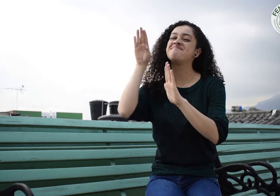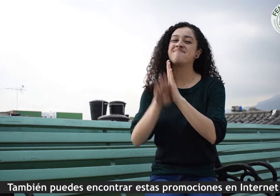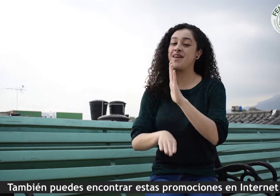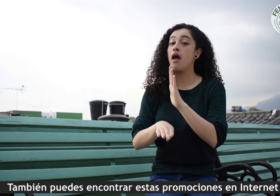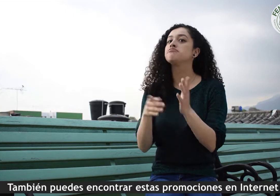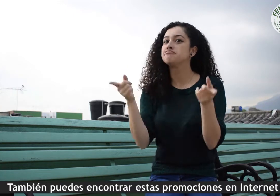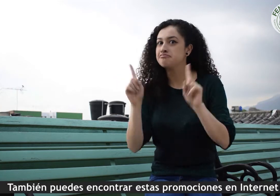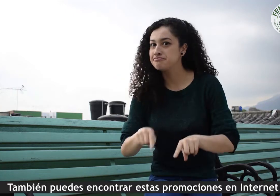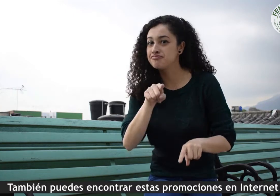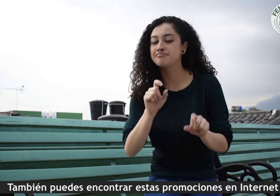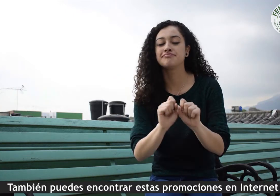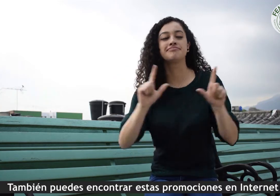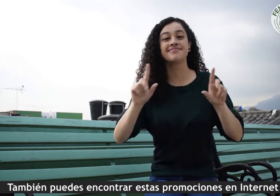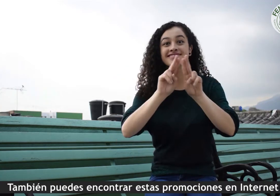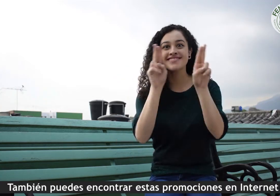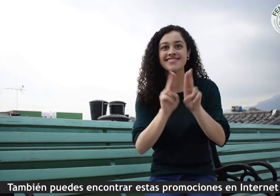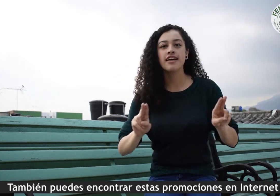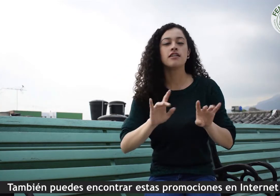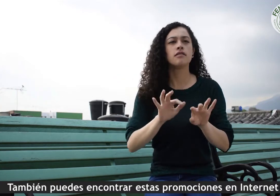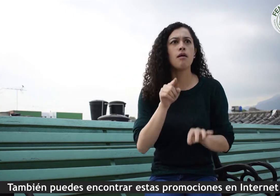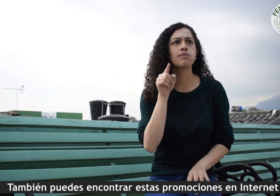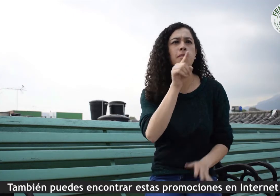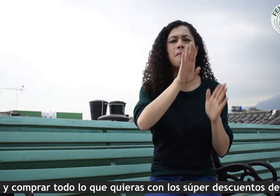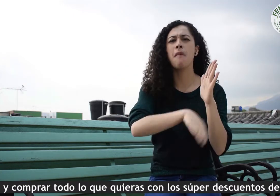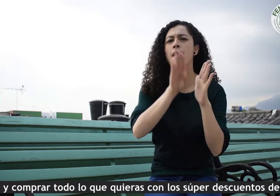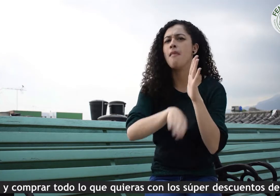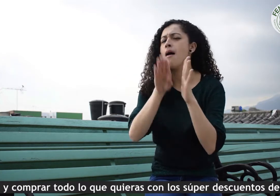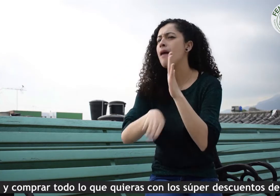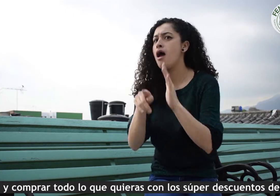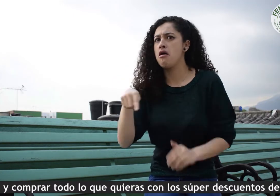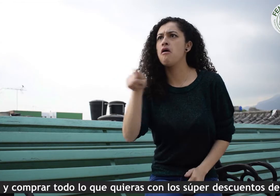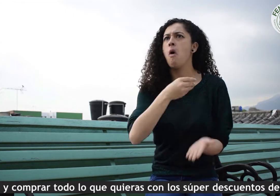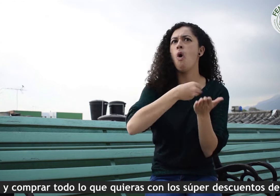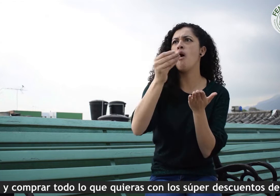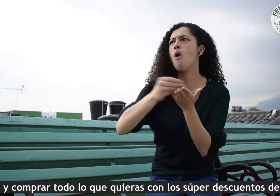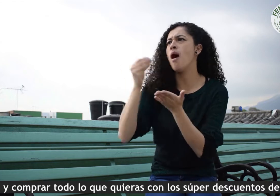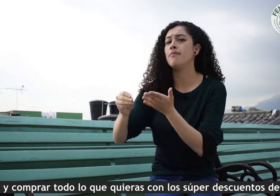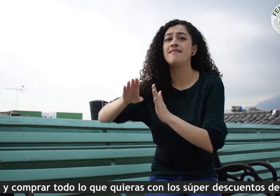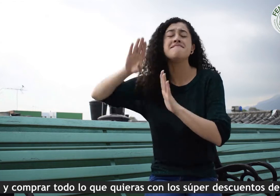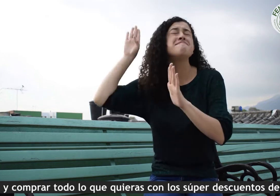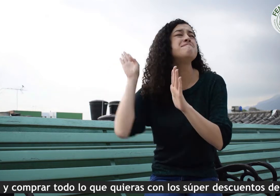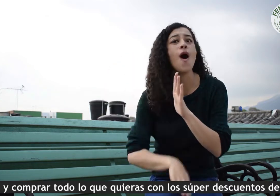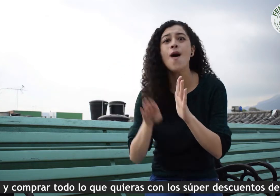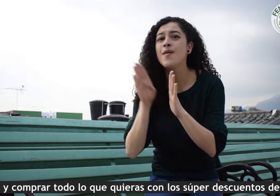También puedes encontrar estas promociones en internet y comprar todo lo que quieras con los super descuentos del